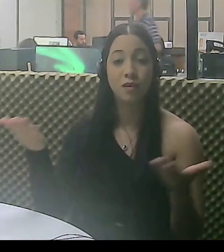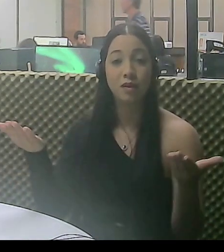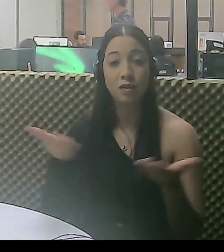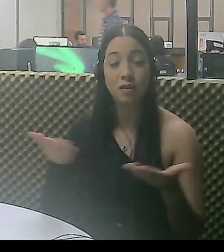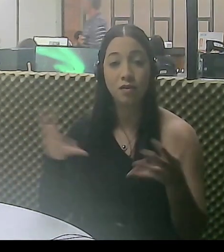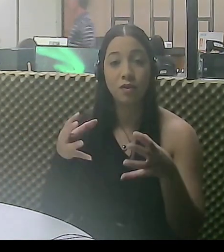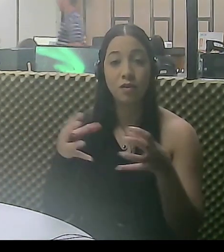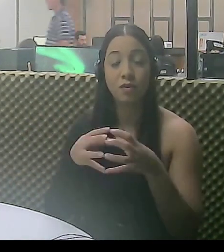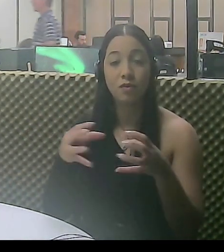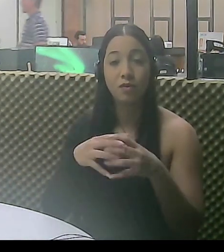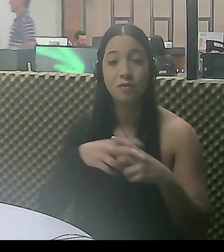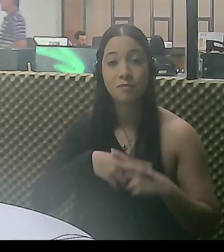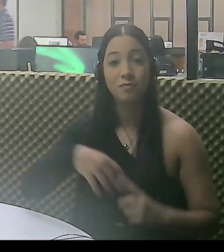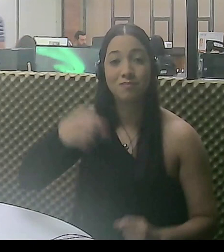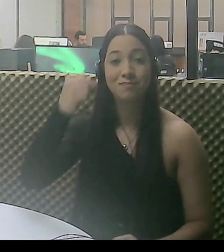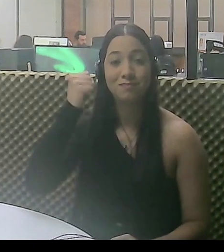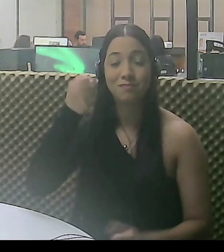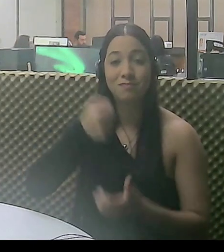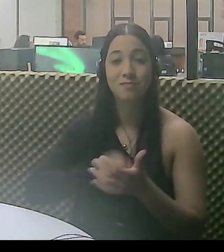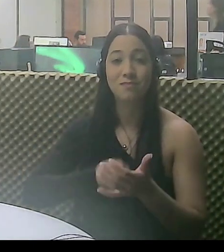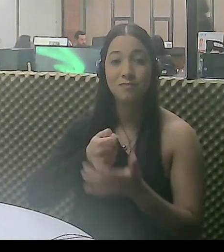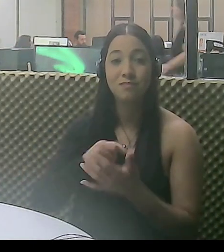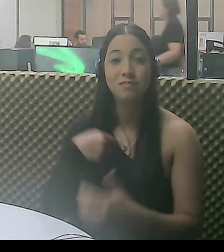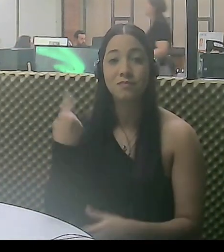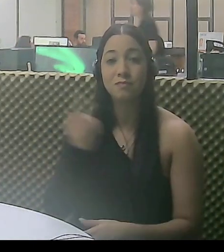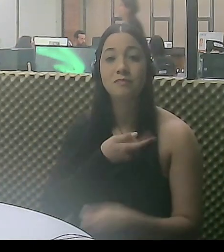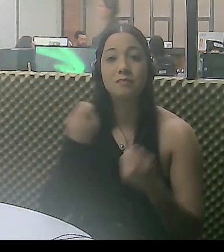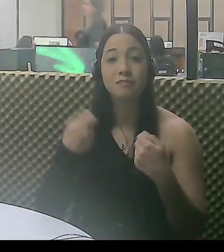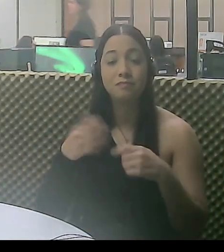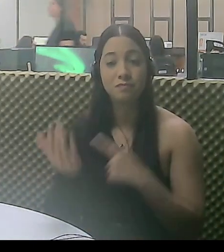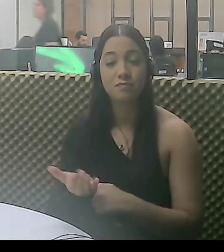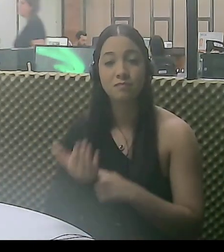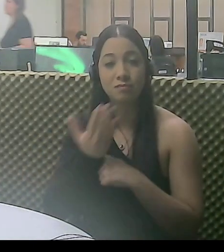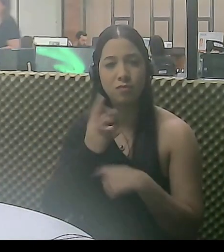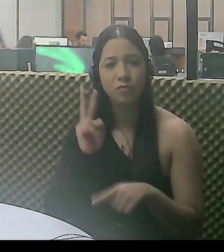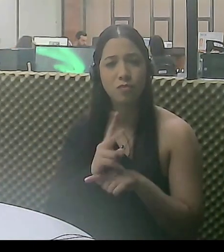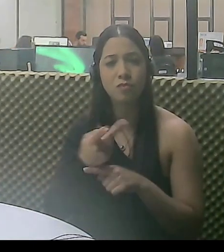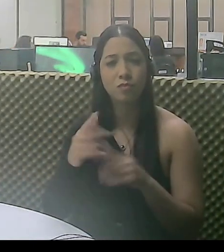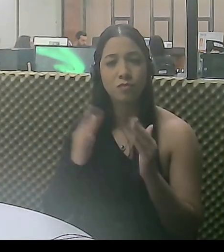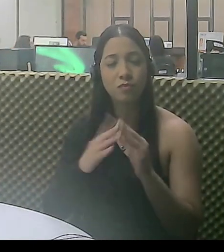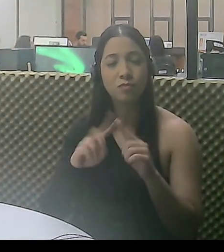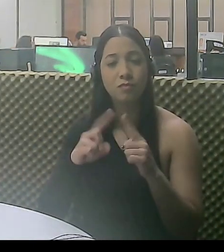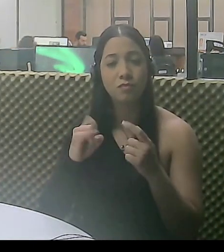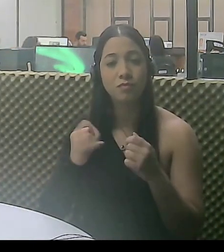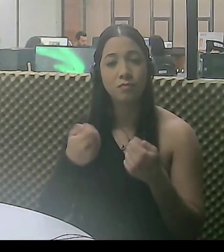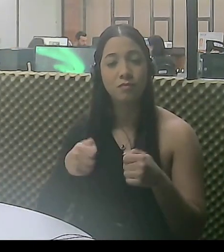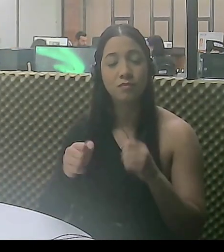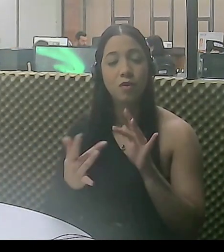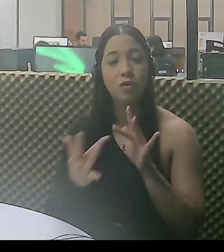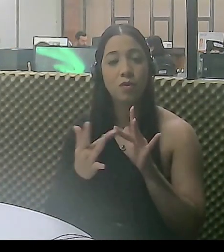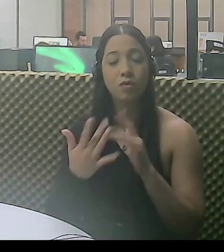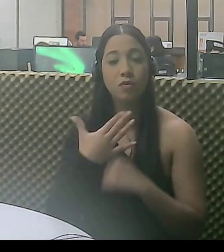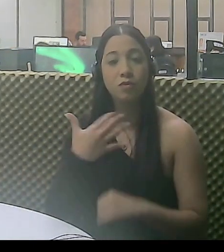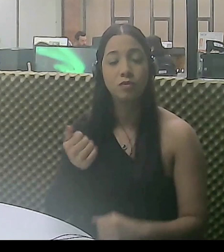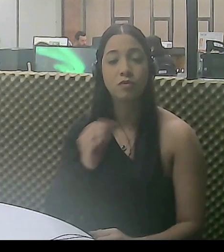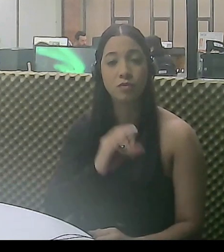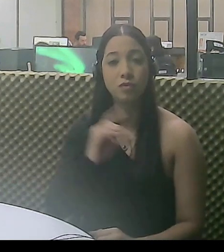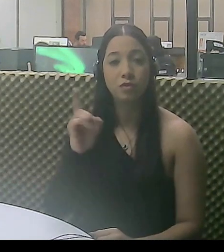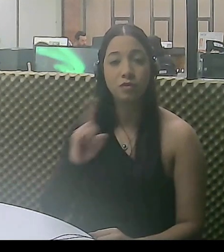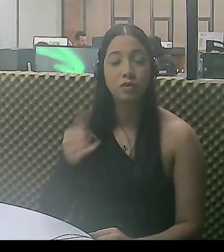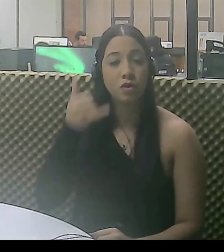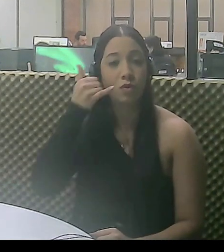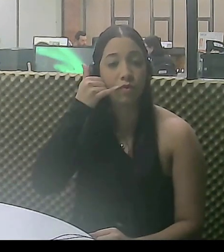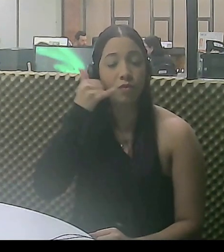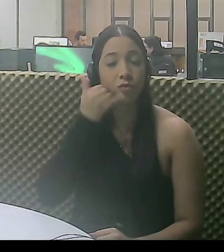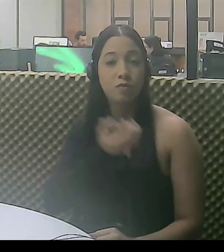para essa turma aqui sair vitoriosa nesse combate, a gente precisa da sua ajuda. Então cuida bem do seu quintal, mas se precisar, pode entrar em contato com a CCZ nesse